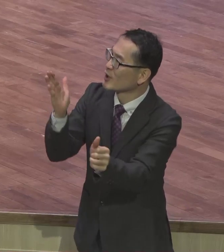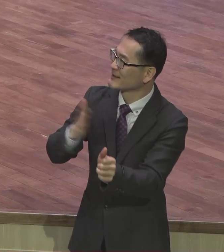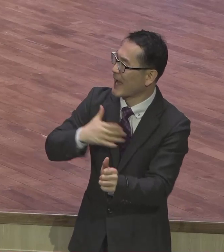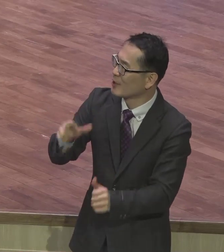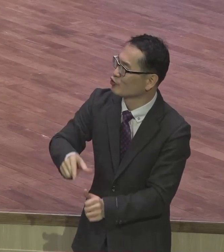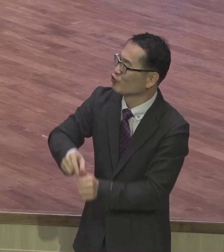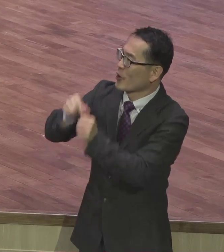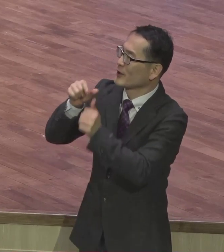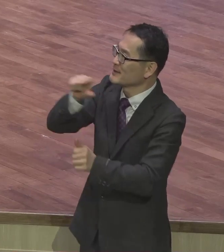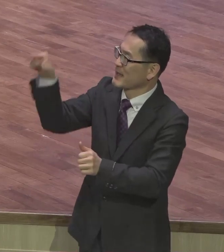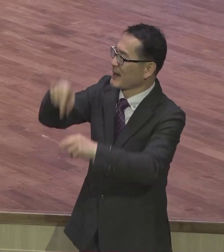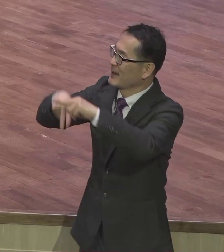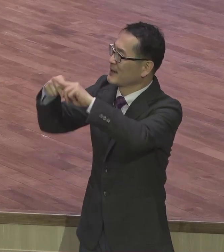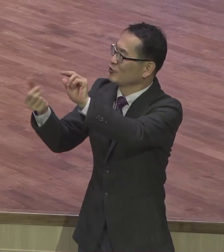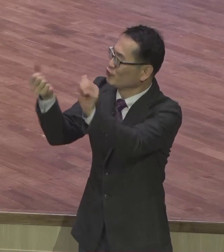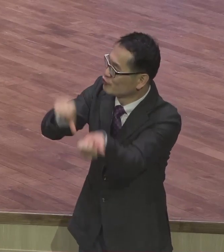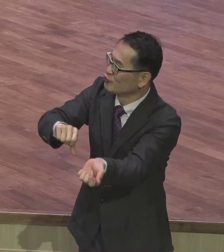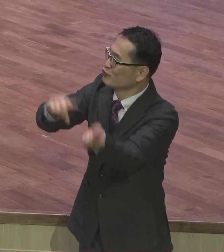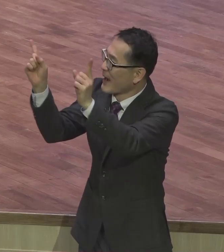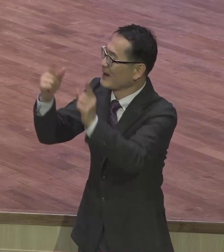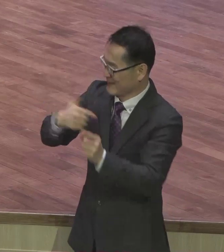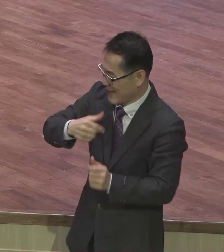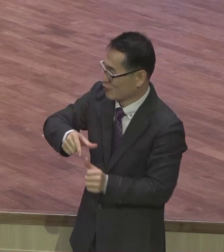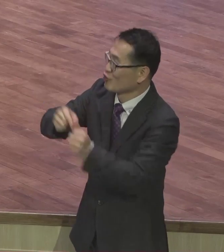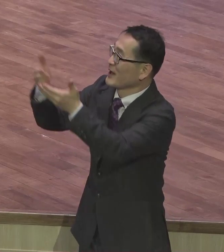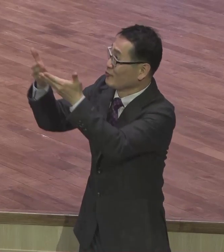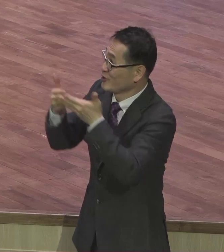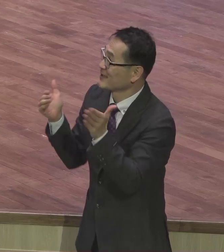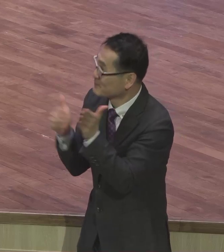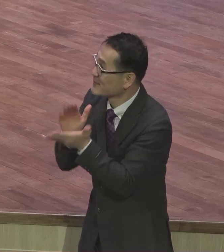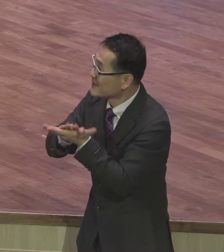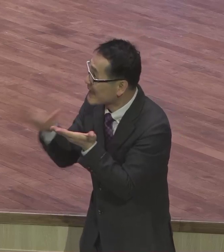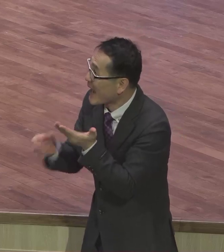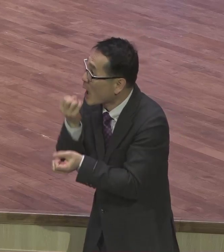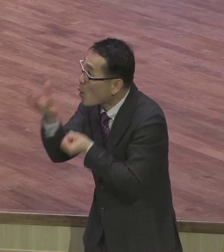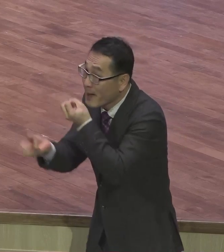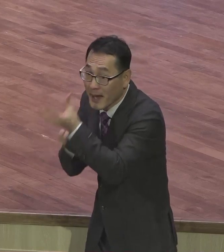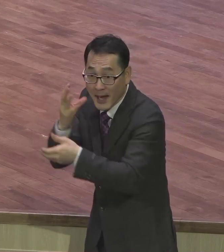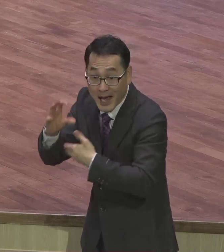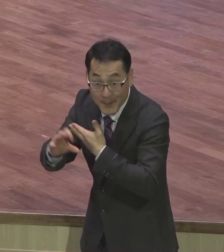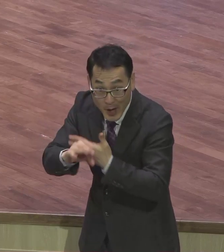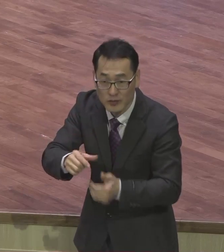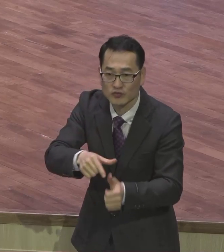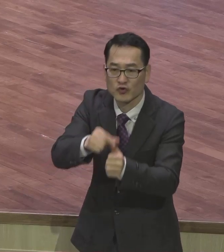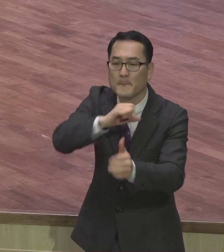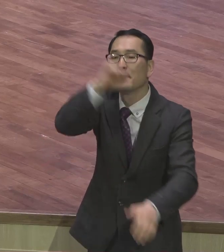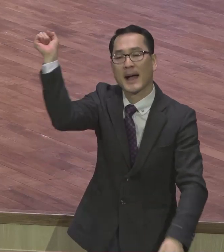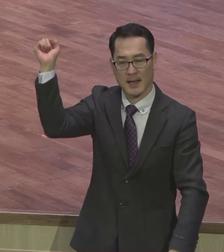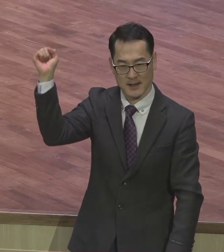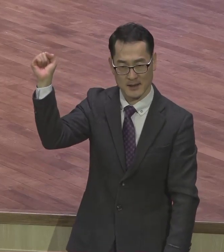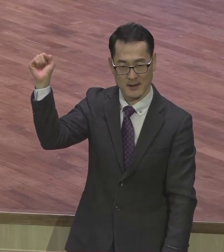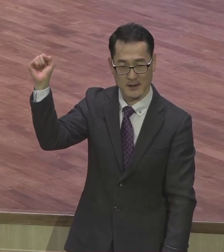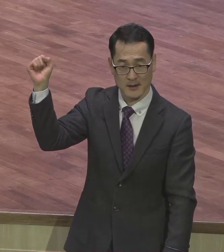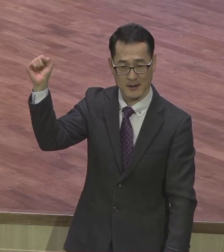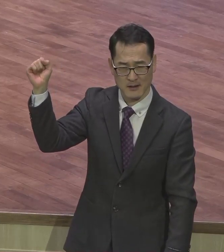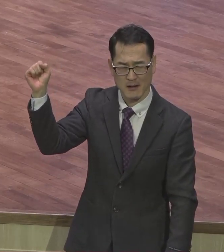주셨다는 사실을 믿어 믿고 입으로 신하면 구원 받는다 그래서 예수